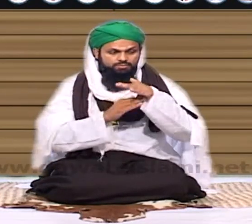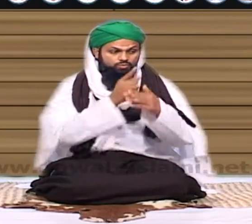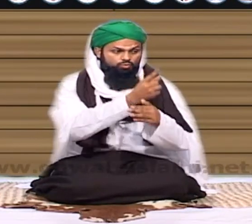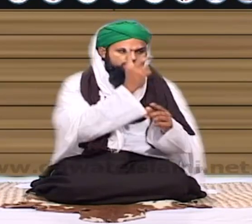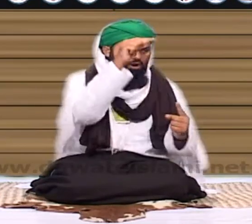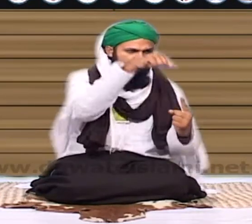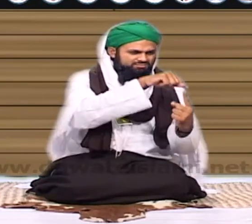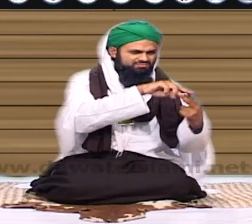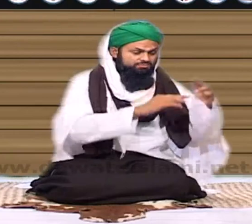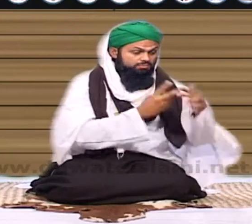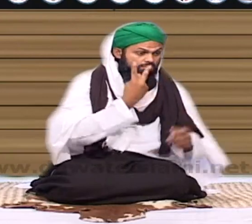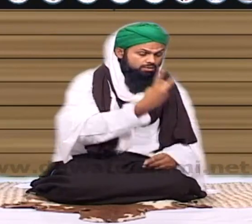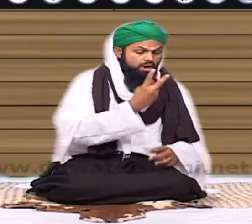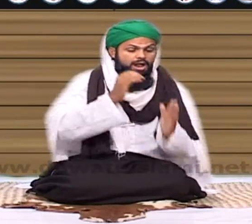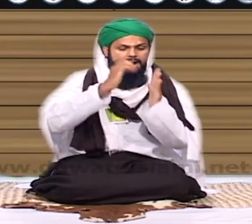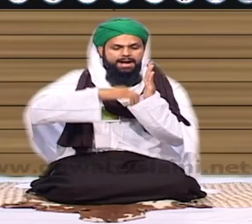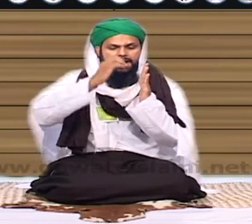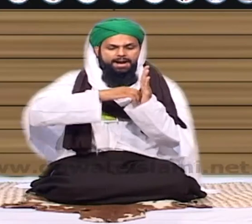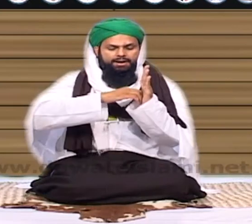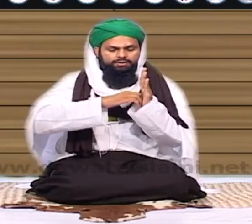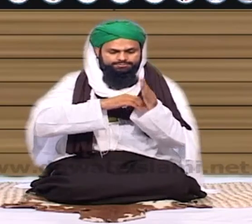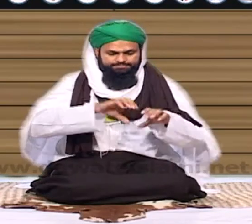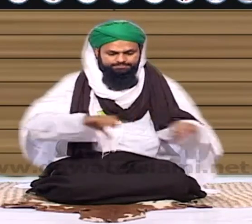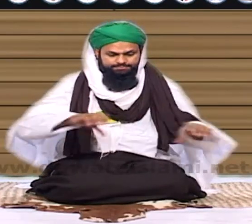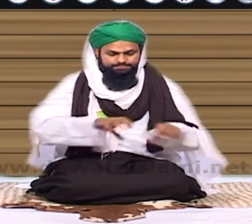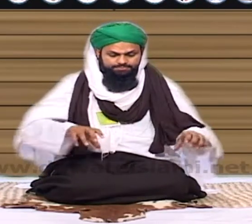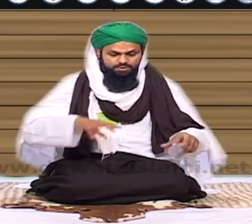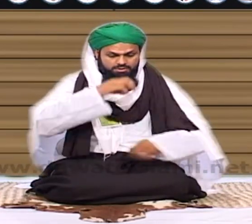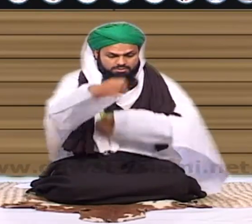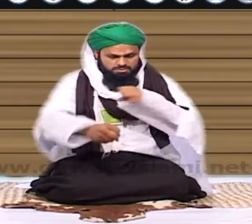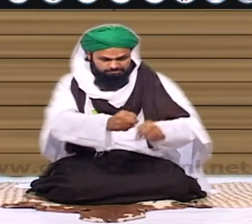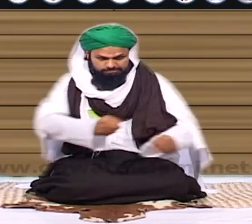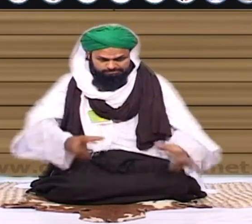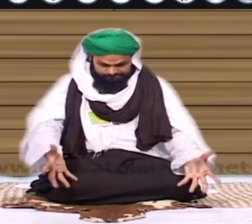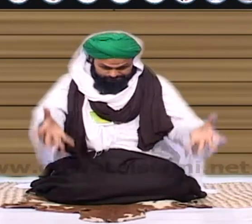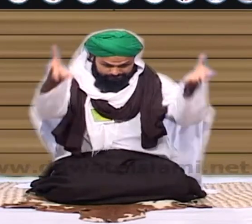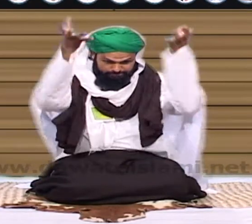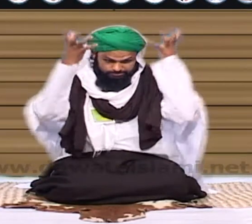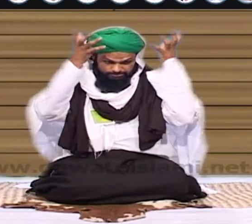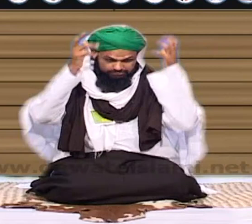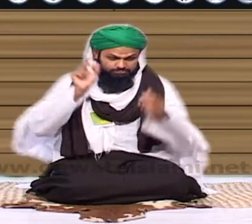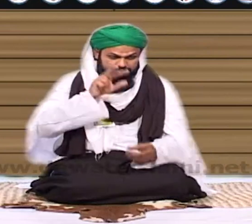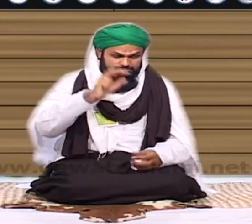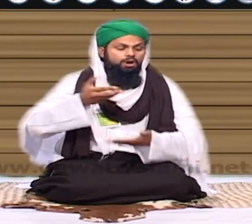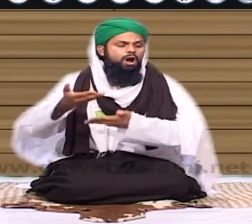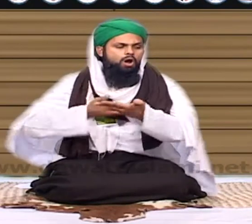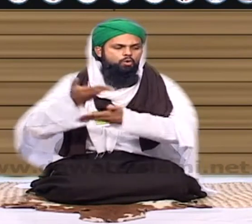لیکن لکڑیوں کا گتھا سر پر لیے جا رہے ہیں لکڑیاں کات کات کات بیچتے